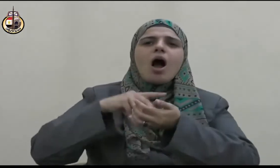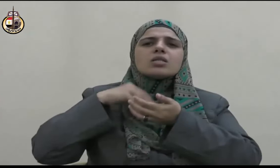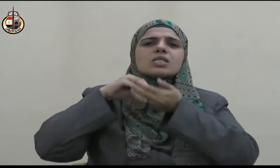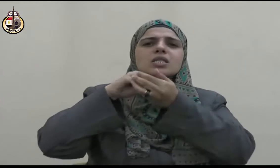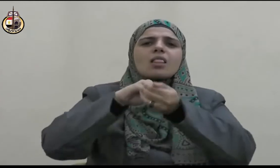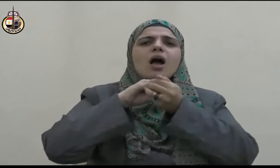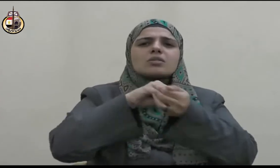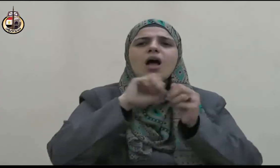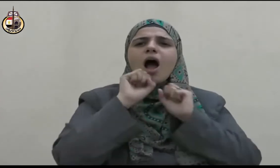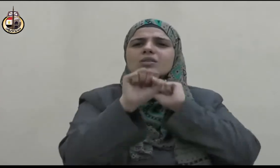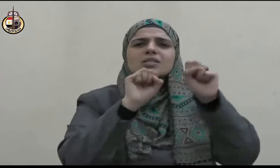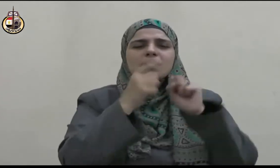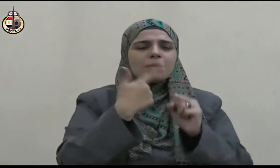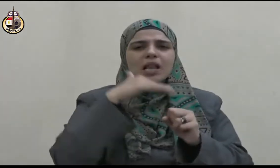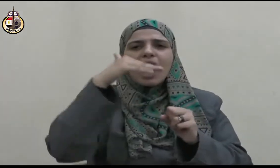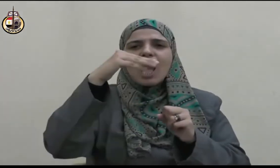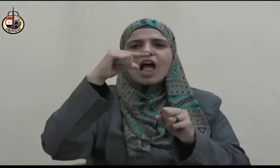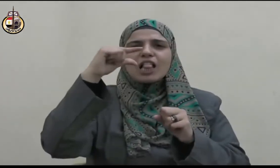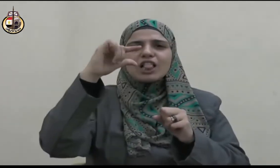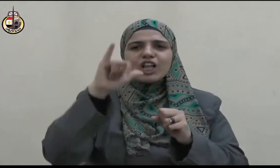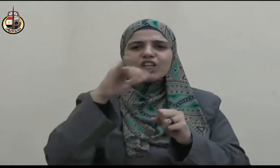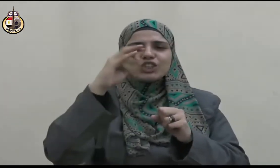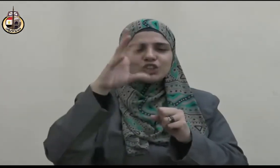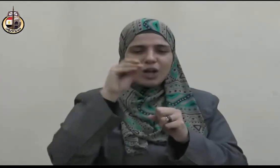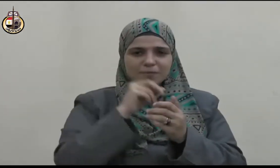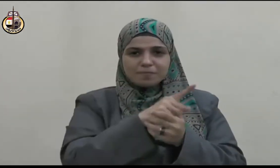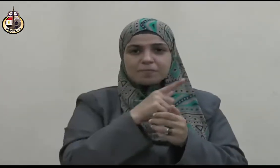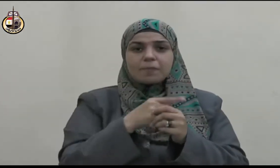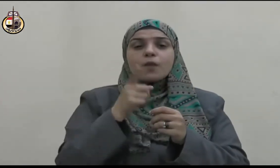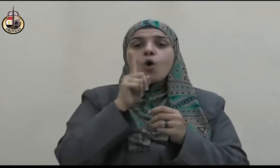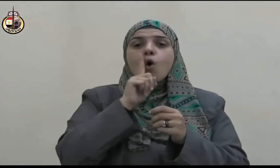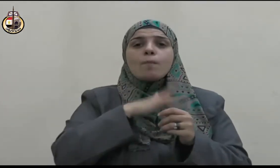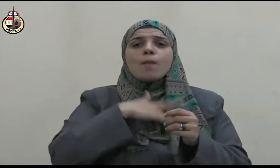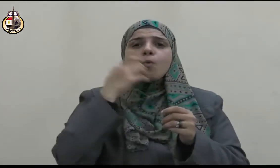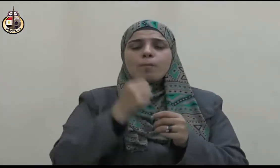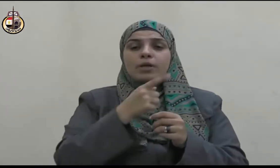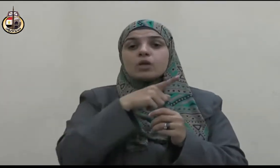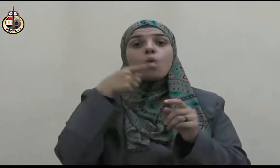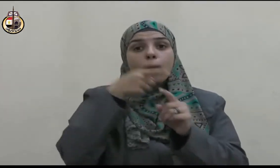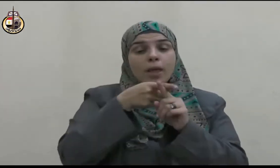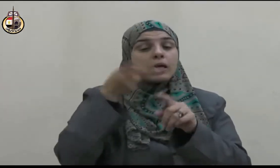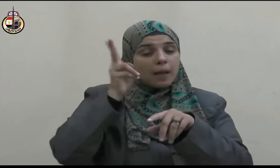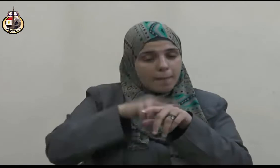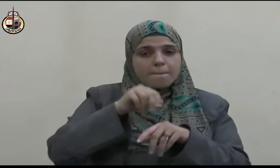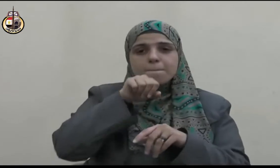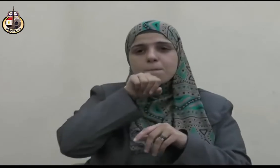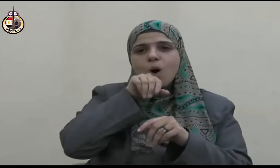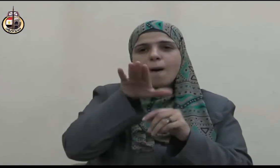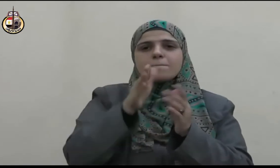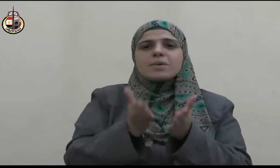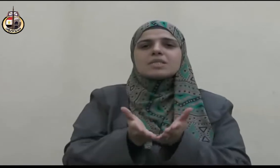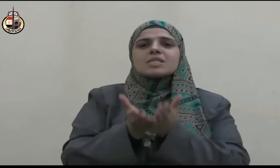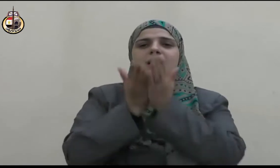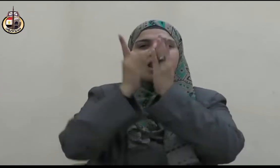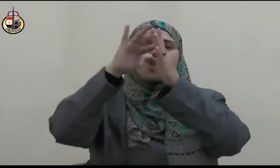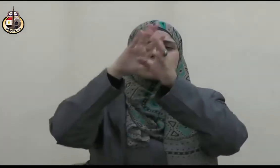وقت الحرب فعن حزيفة ابن اليمان رضي الله تعالى عنهما قال